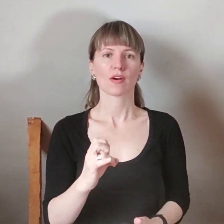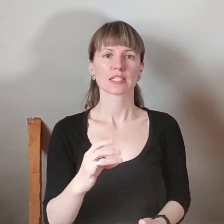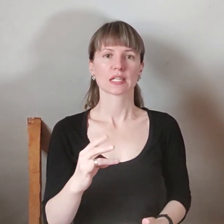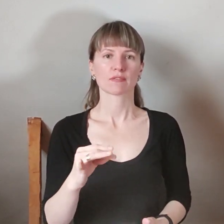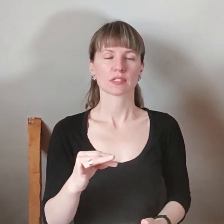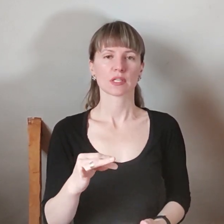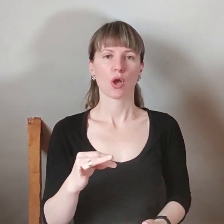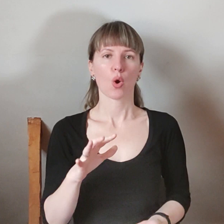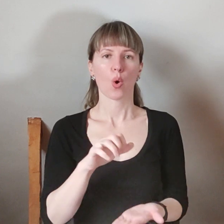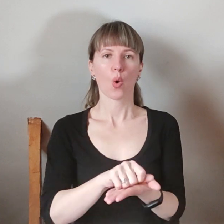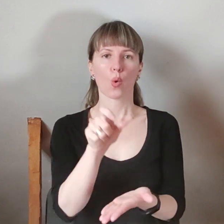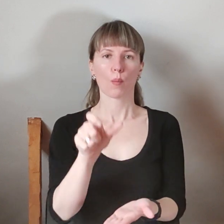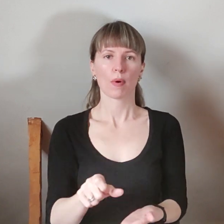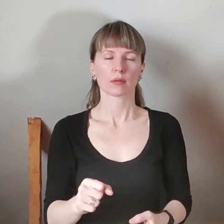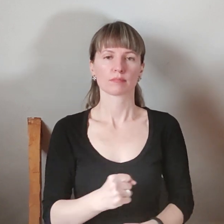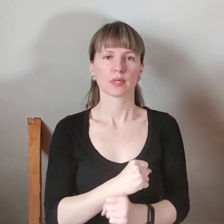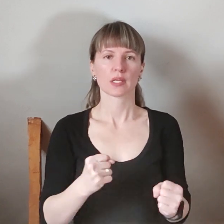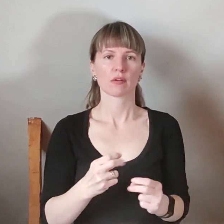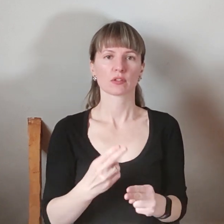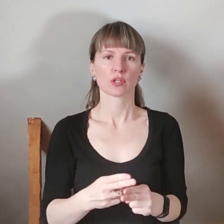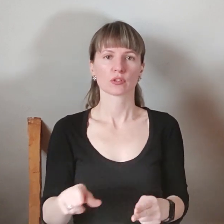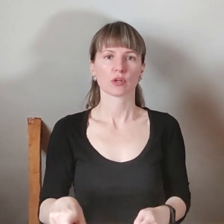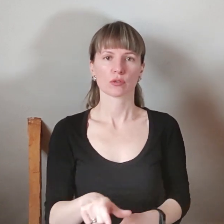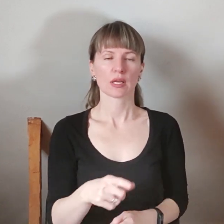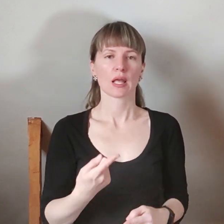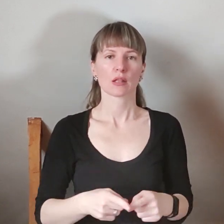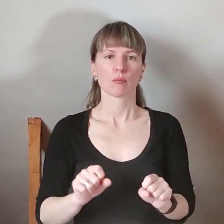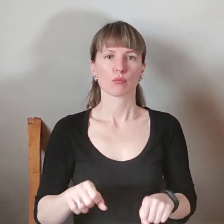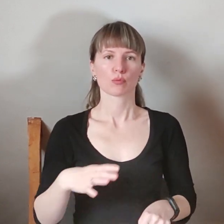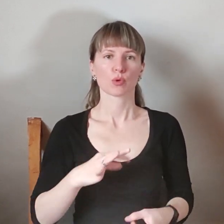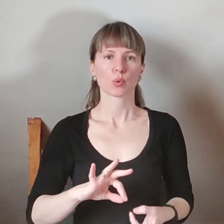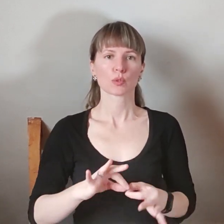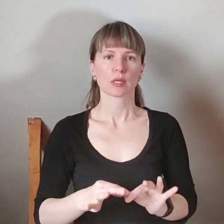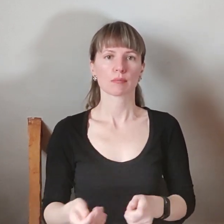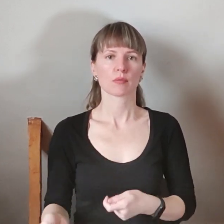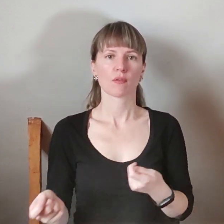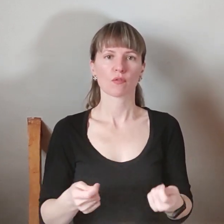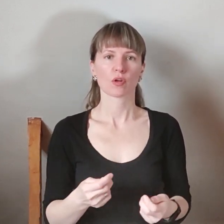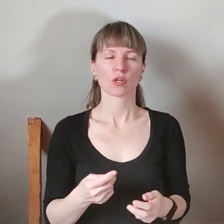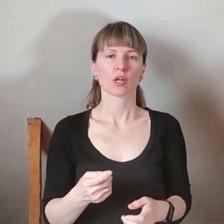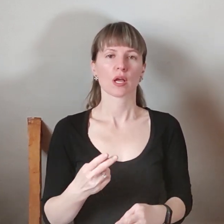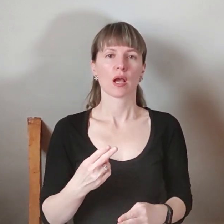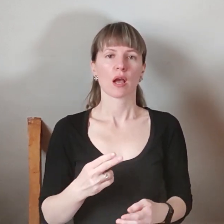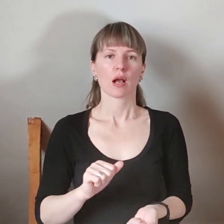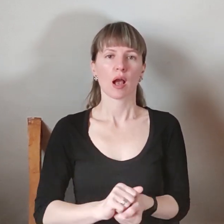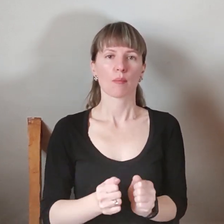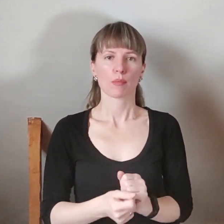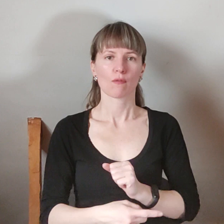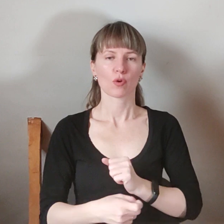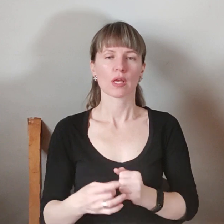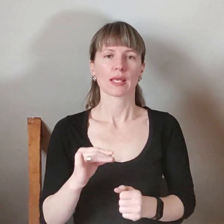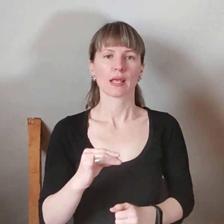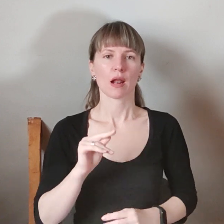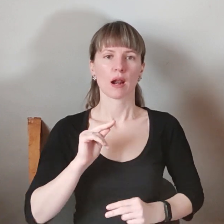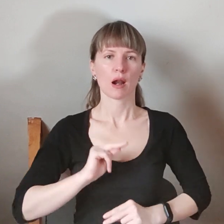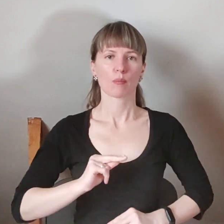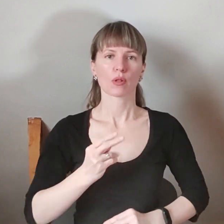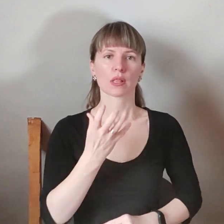підірвав залізничний місць. Це може призвести до ускладнення поставки вугілля і роботи теплової електростанції. Про це у своєму